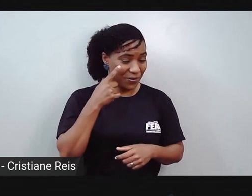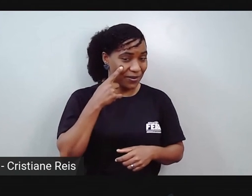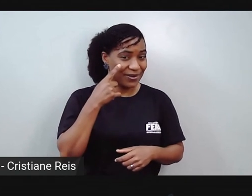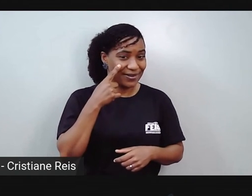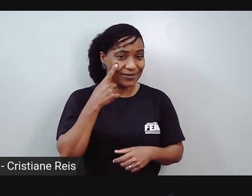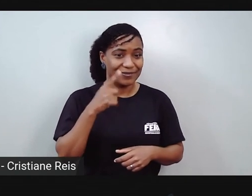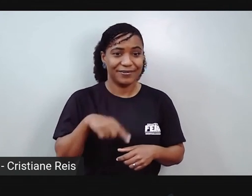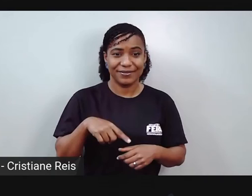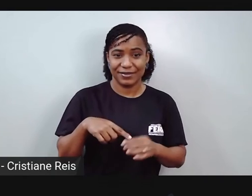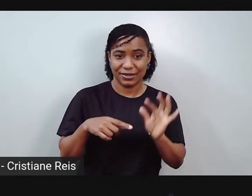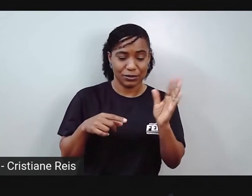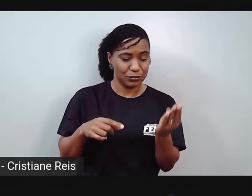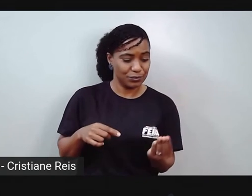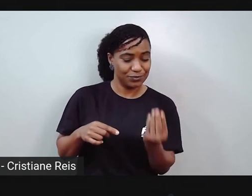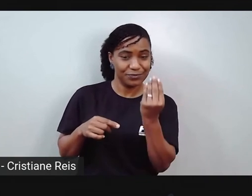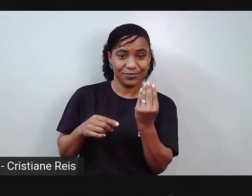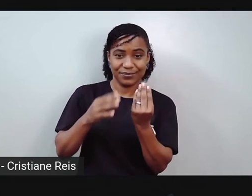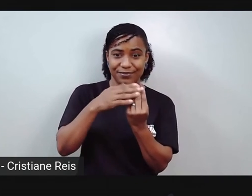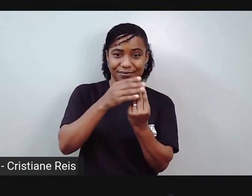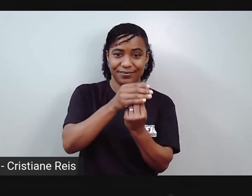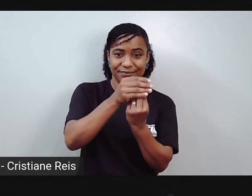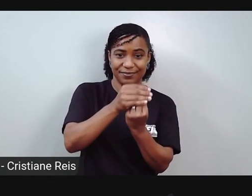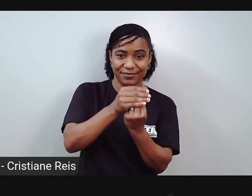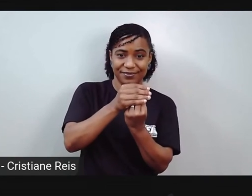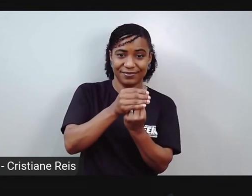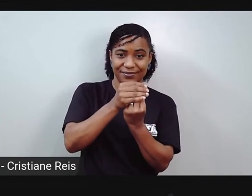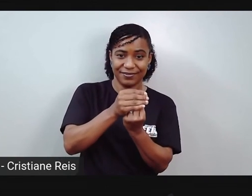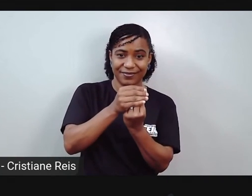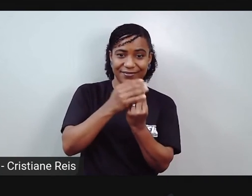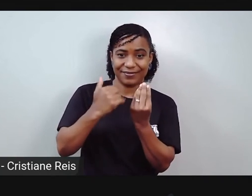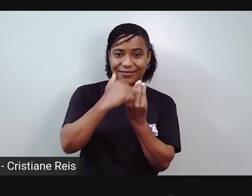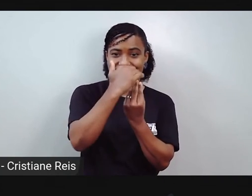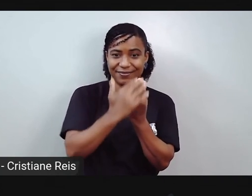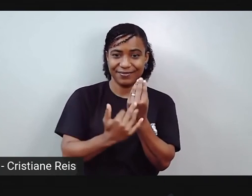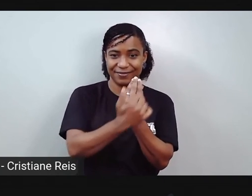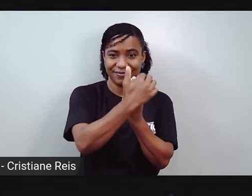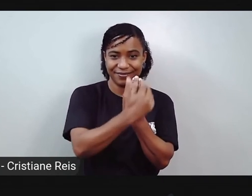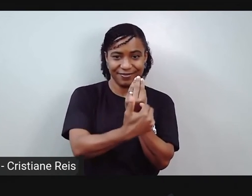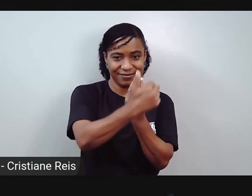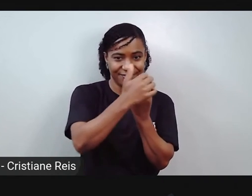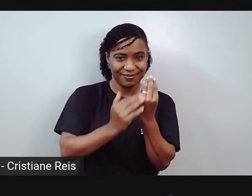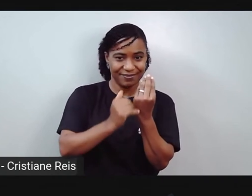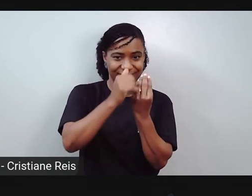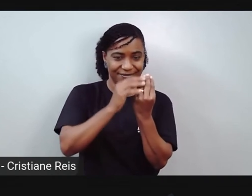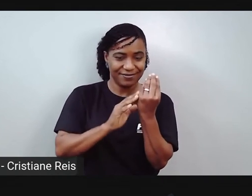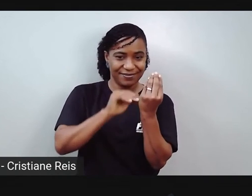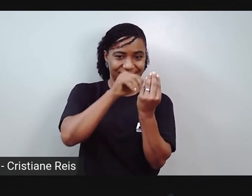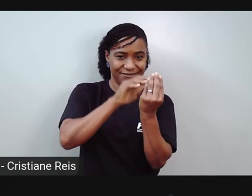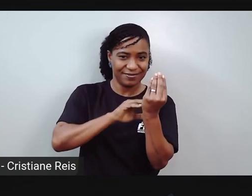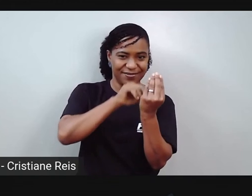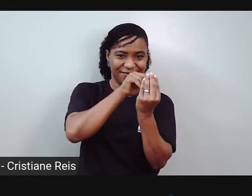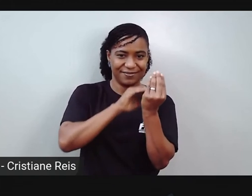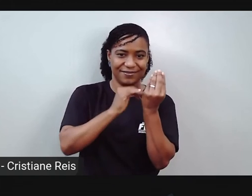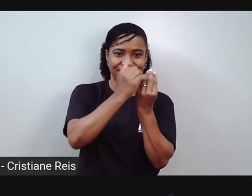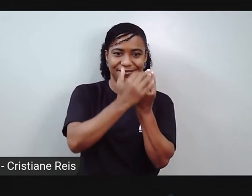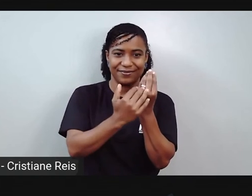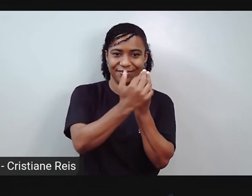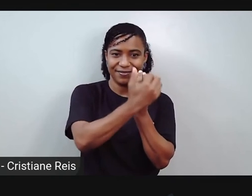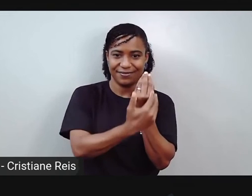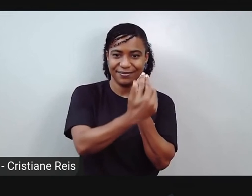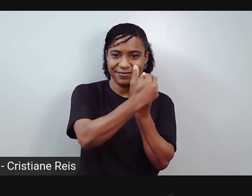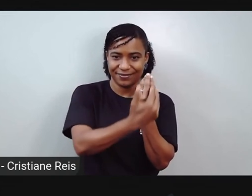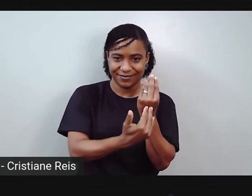de segurar assim, ó. Com a mãozinha por dentro. E vai rolando. Isso. Não precisa,